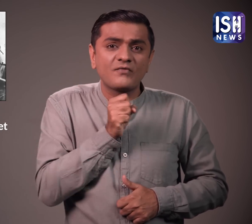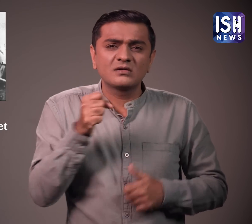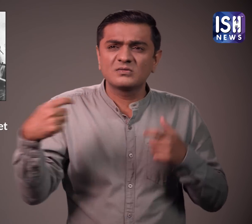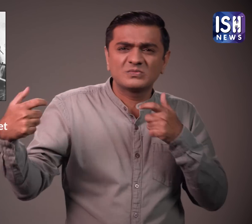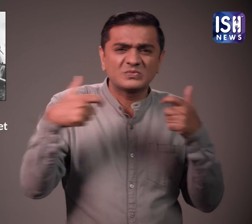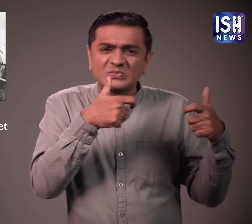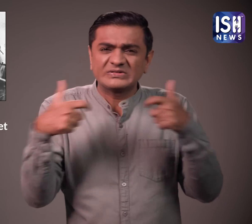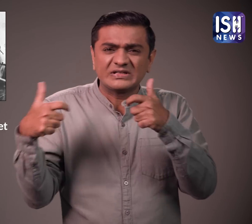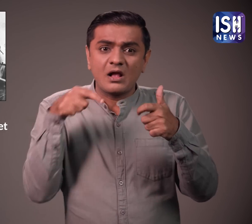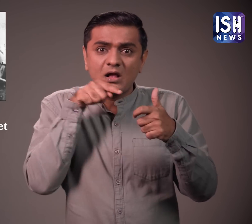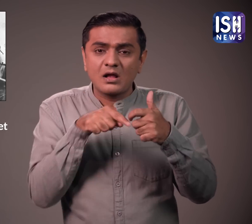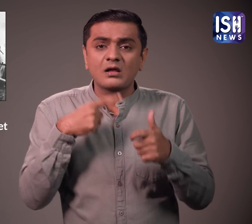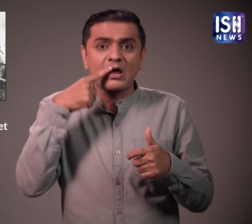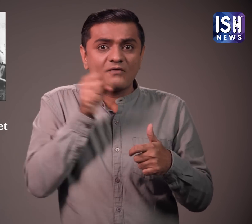पैर में गोली लगी थी